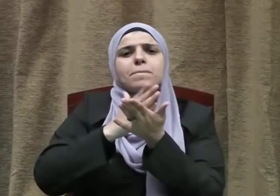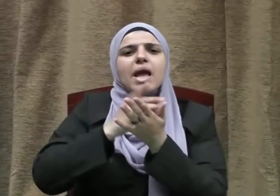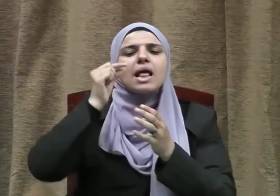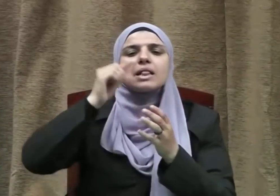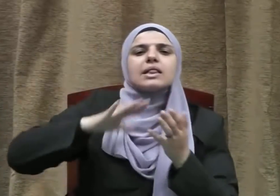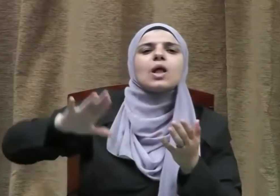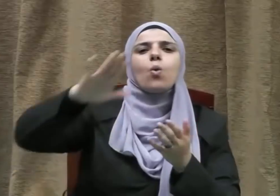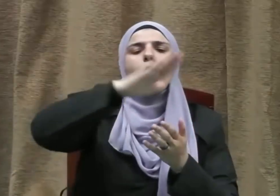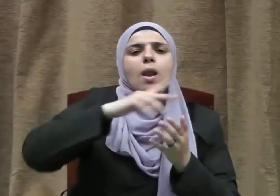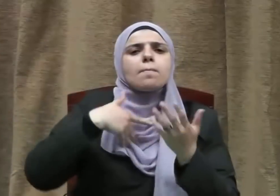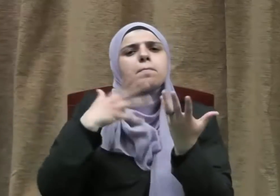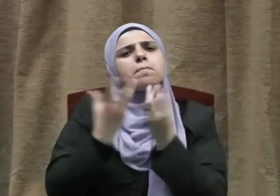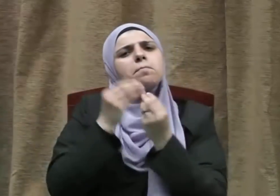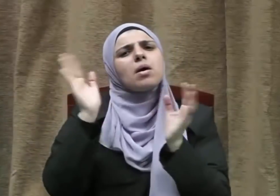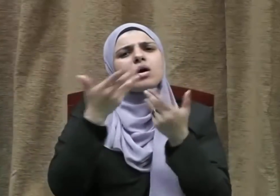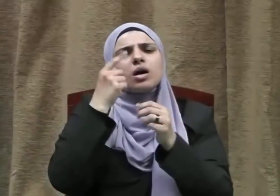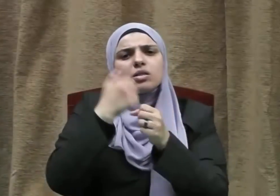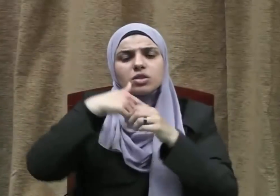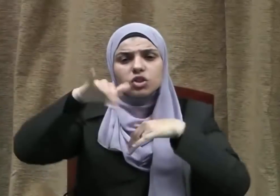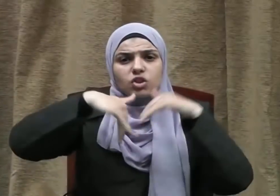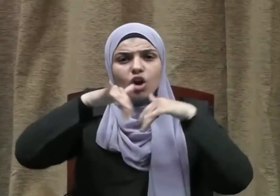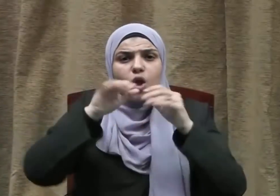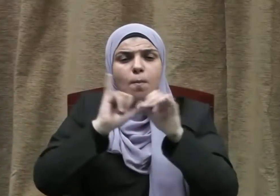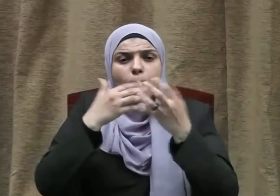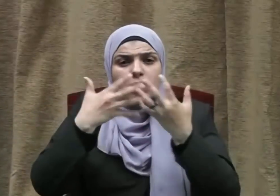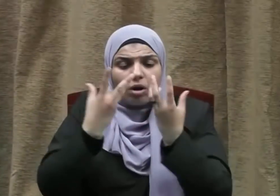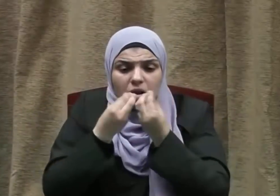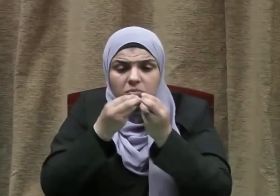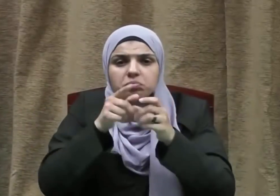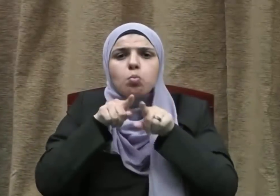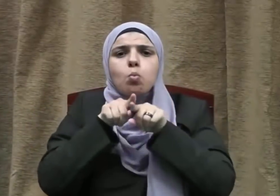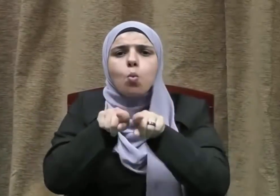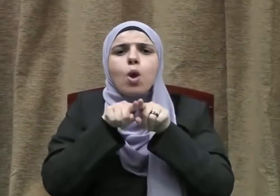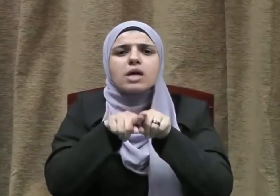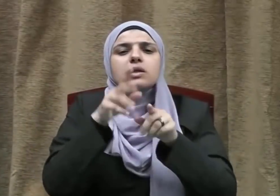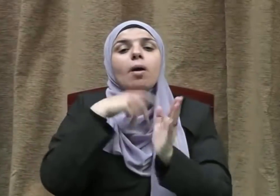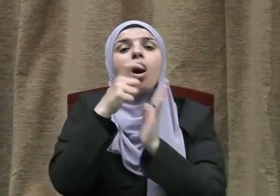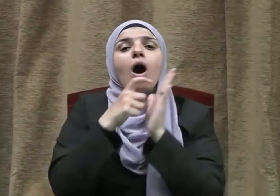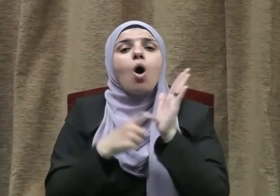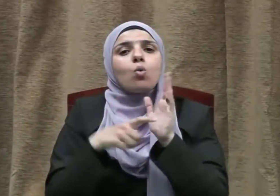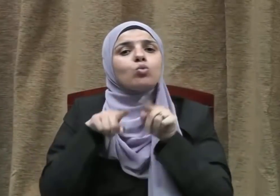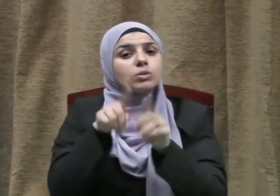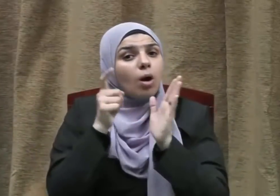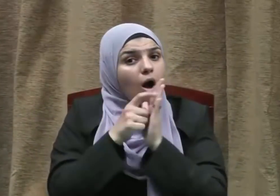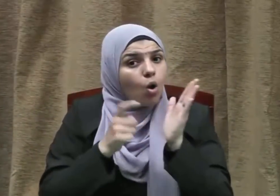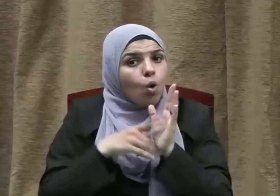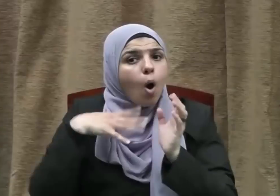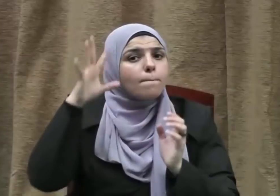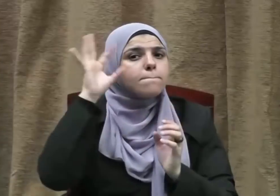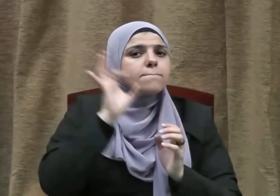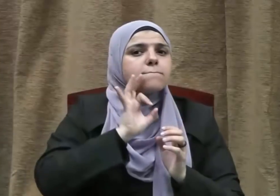الثنائية بين الدول بأي طريق من الطرق المعتبرة قانوناً